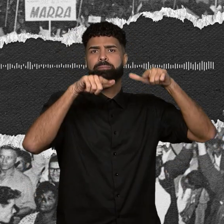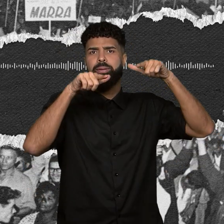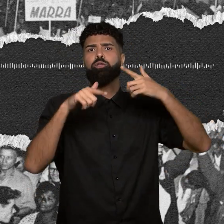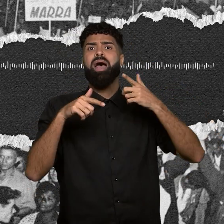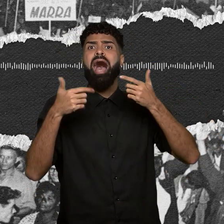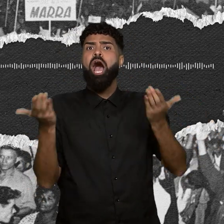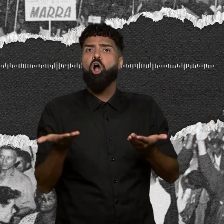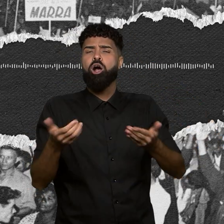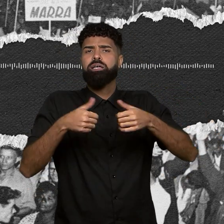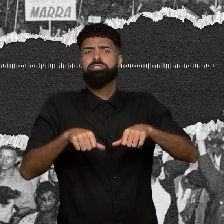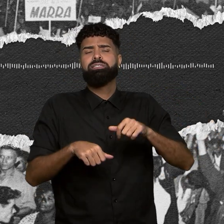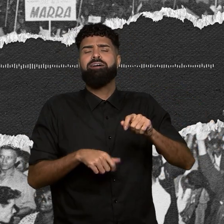Brasil.